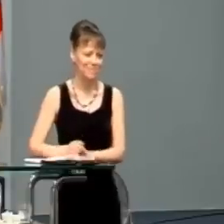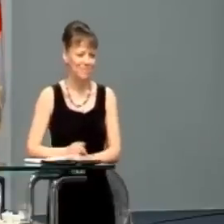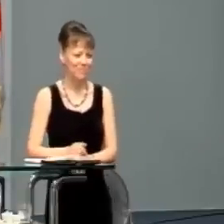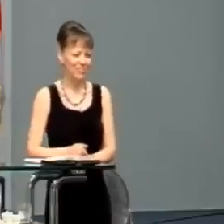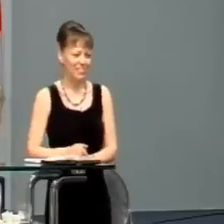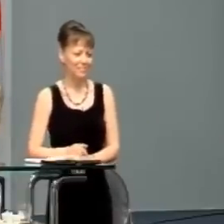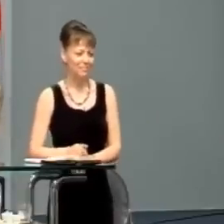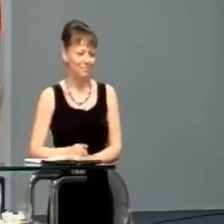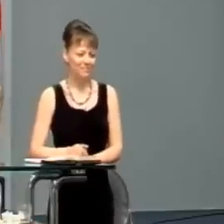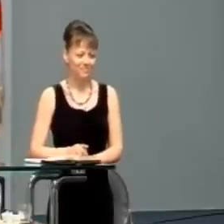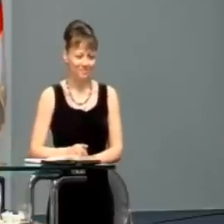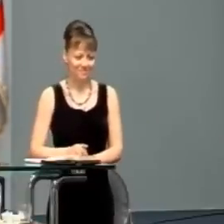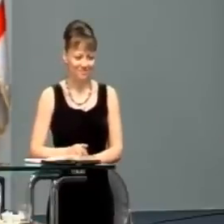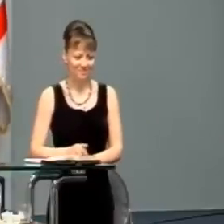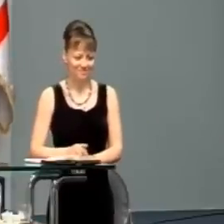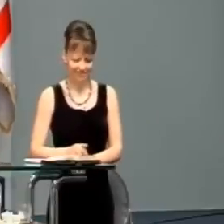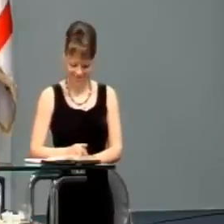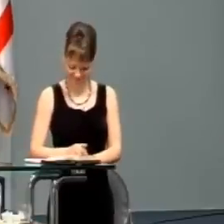Žálm 103.